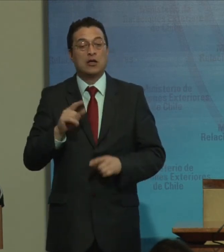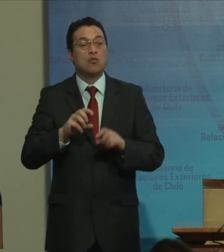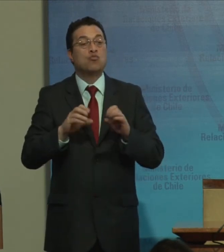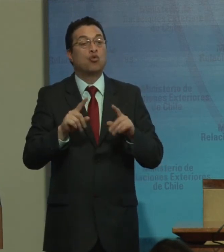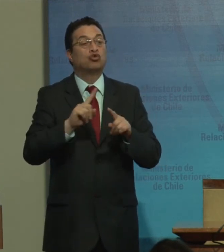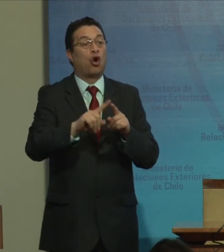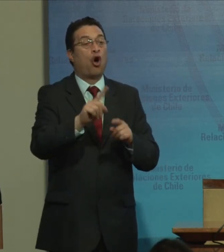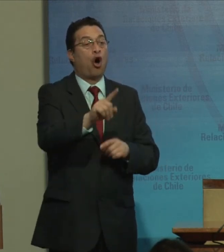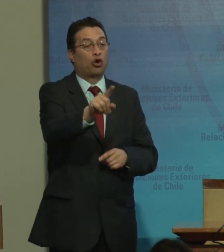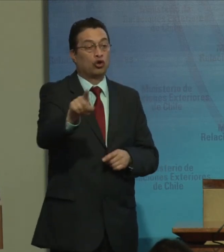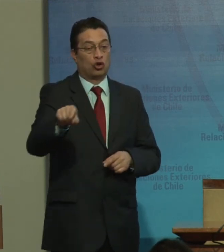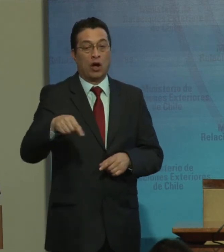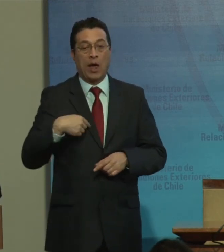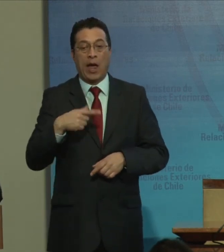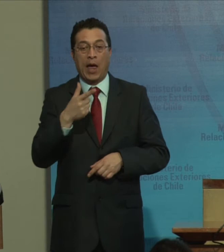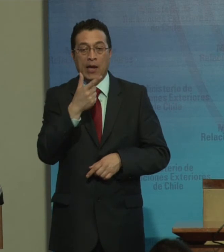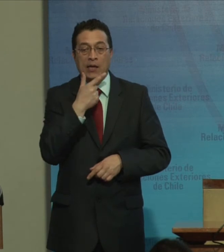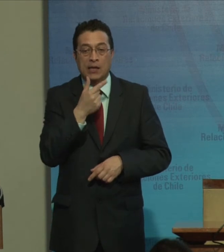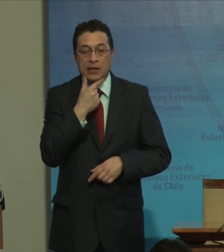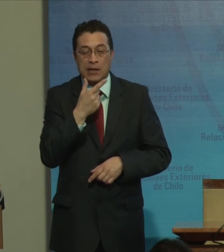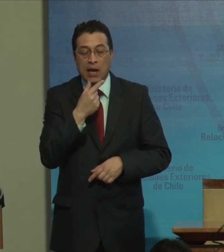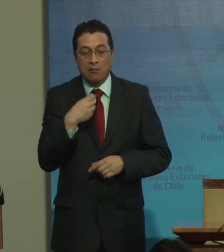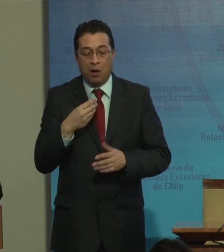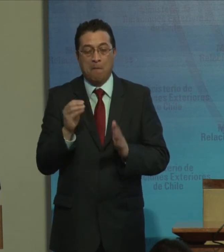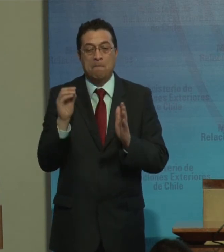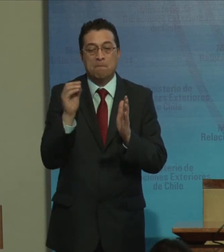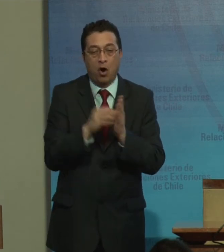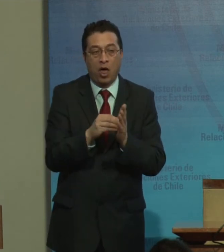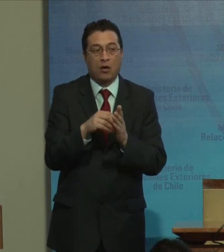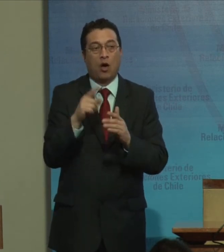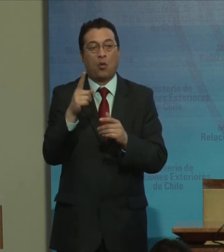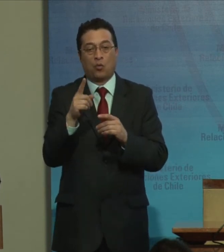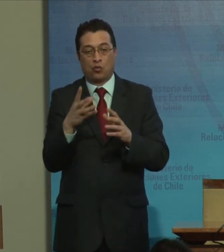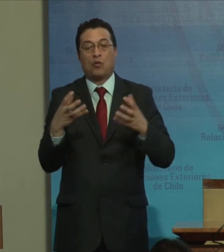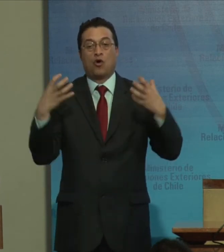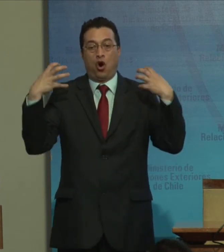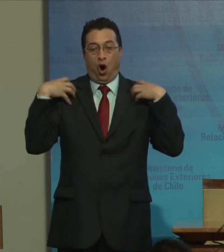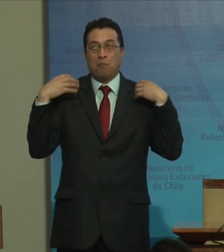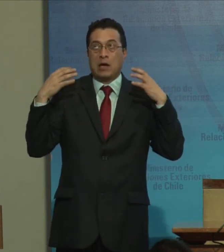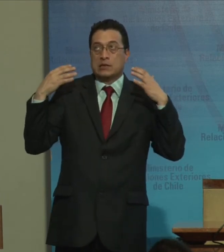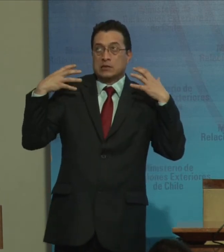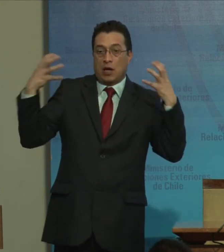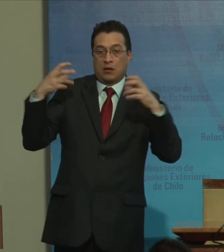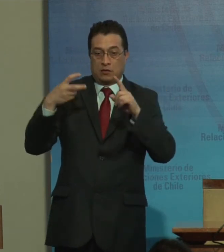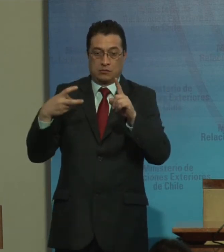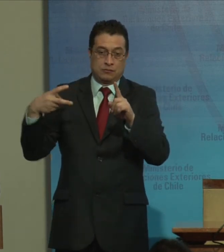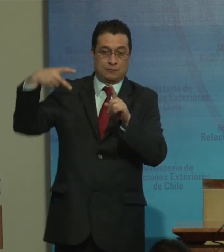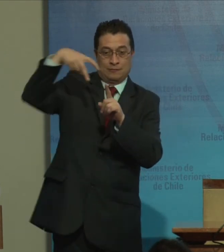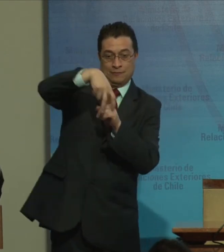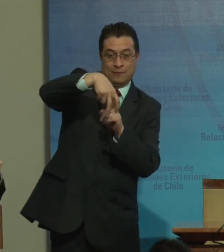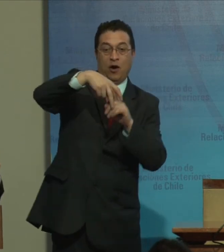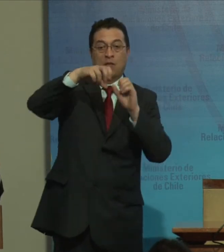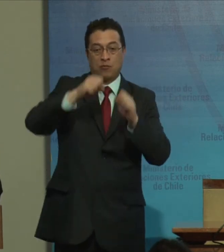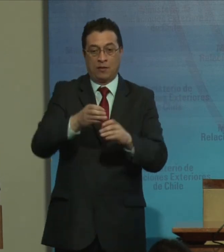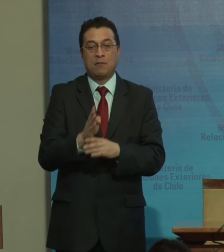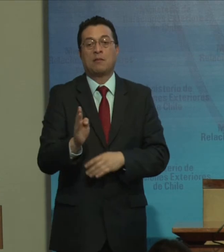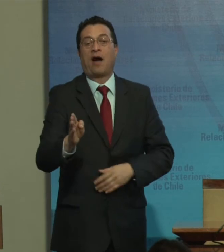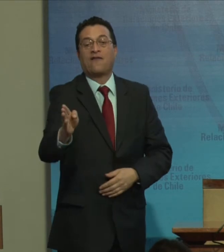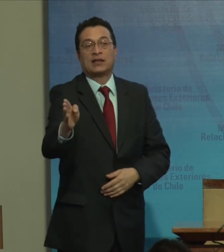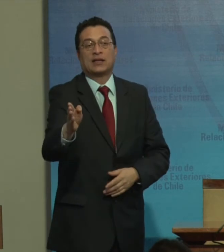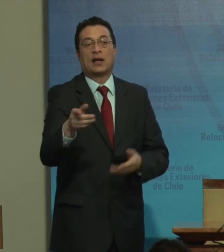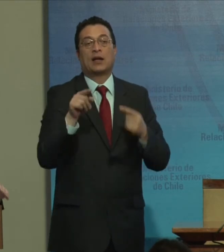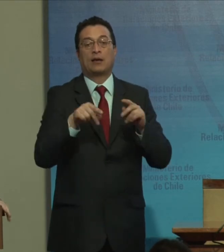otros que ahora queremos ponernos encima de los hombros de gigantes para poder seguir avanzando